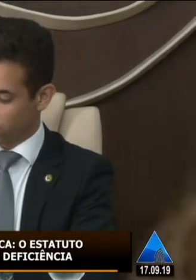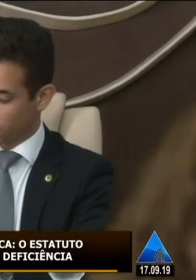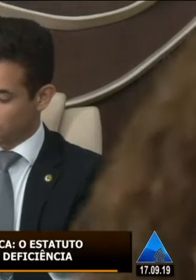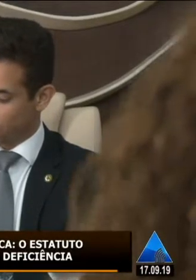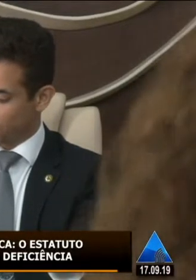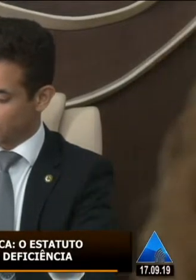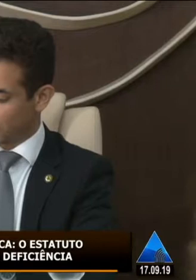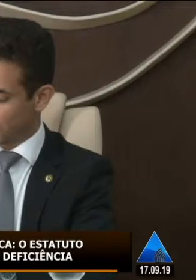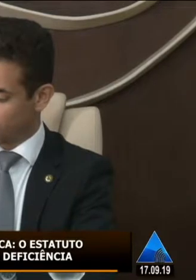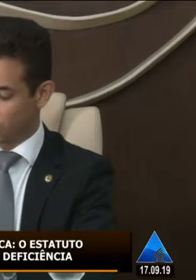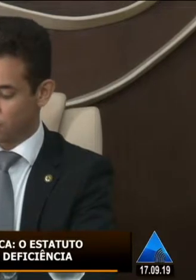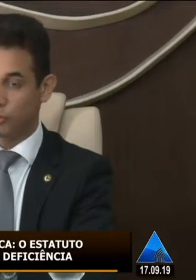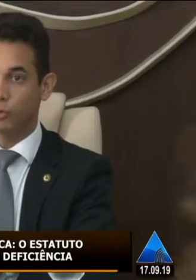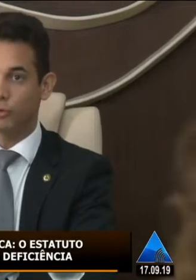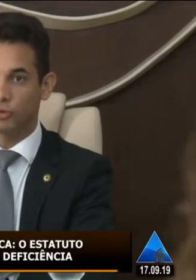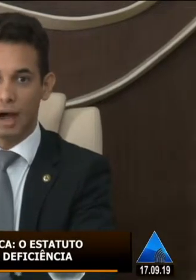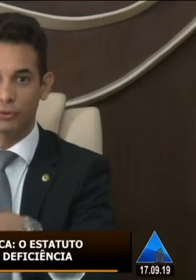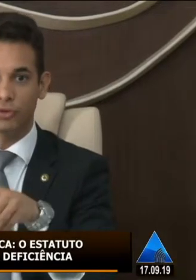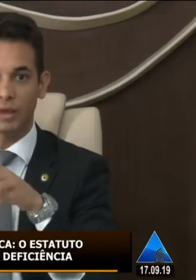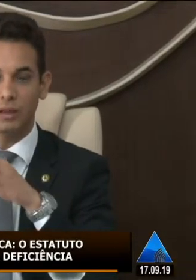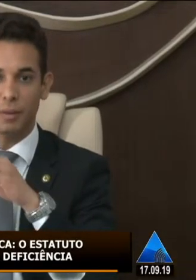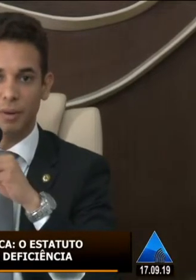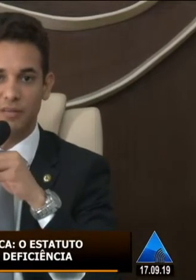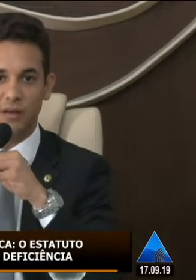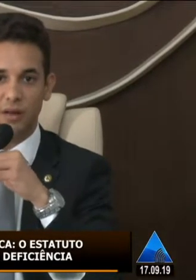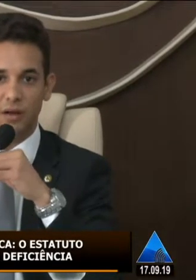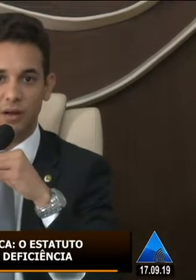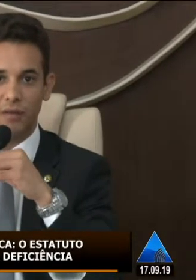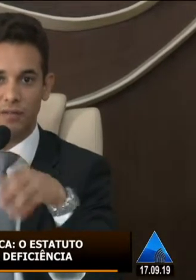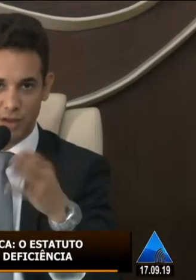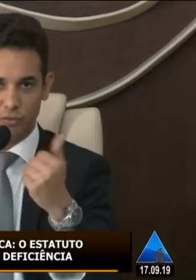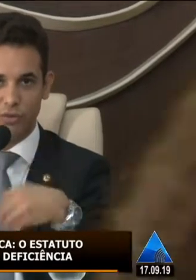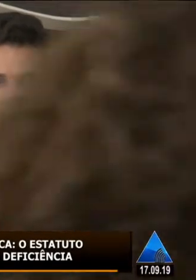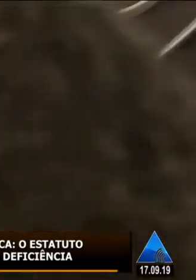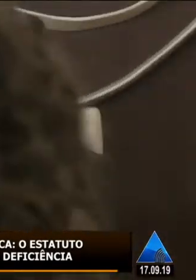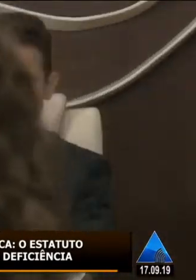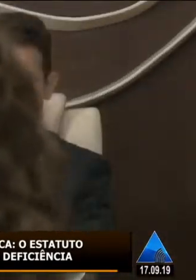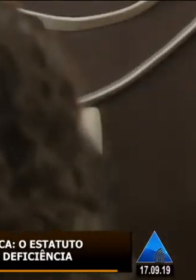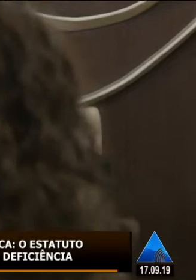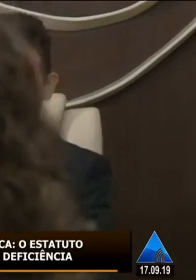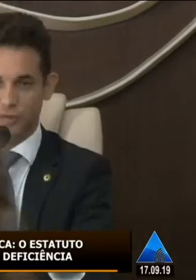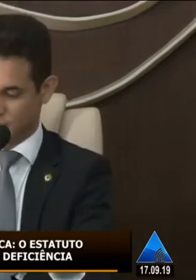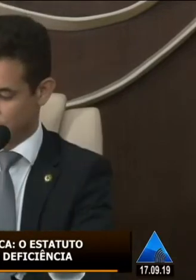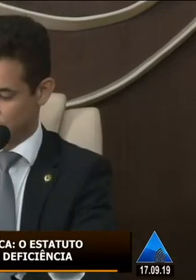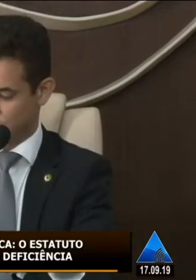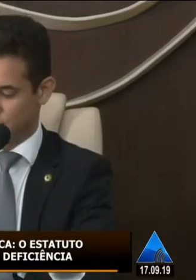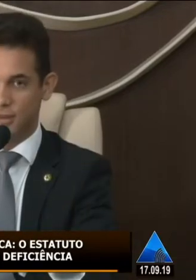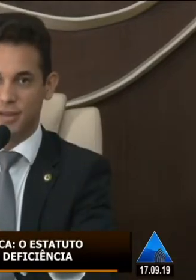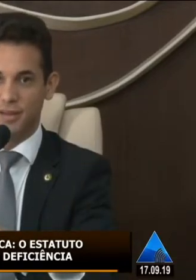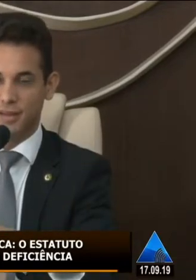Educação Especial da Secretaria de Educação do nosso Estado, está aqui também presente, agradecemos. Venha para cá para a mesa.